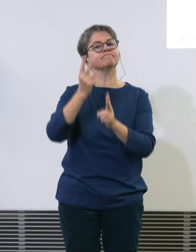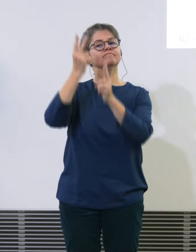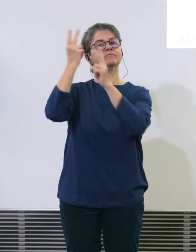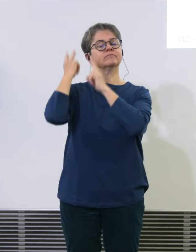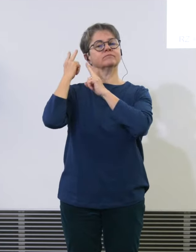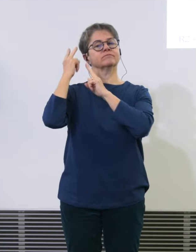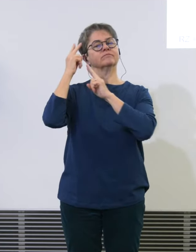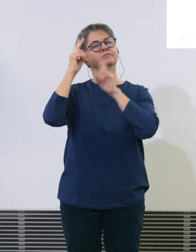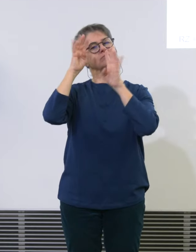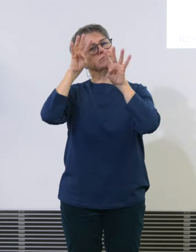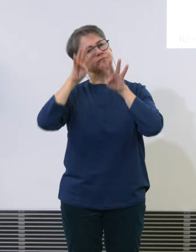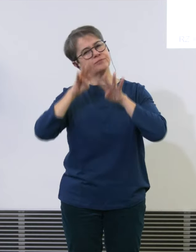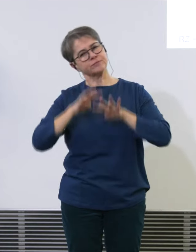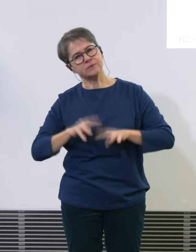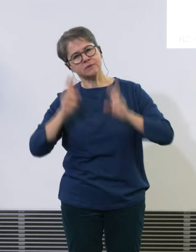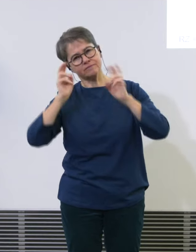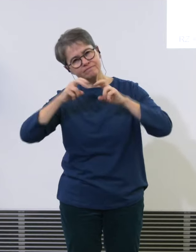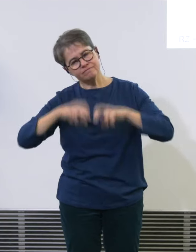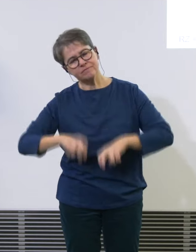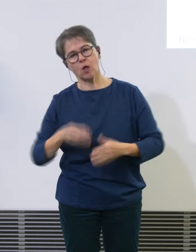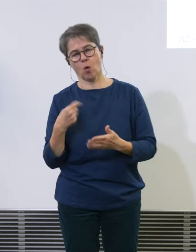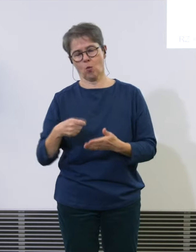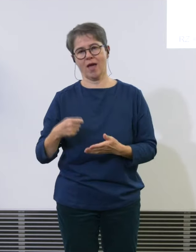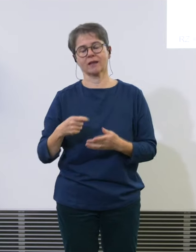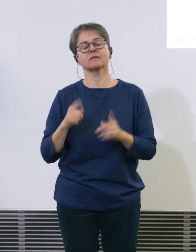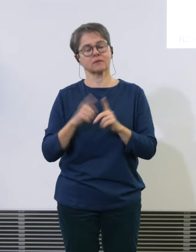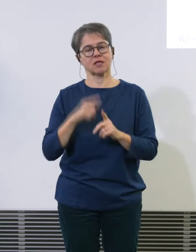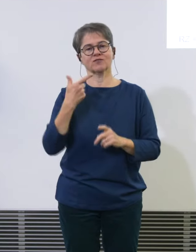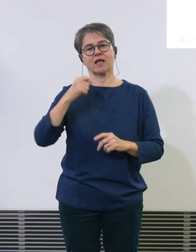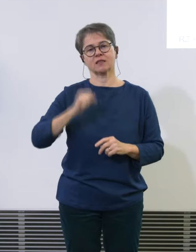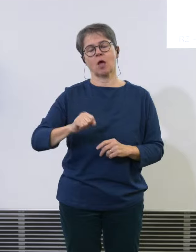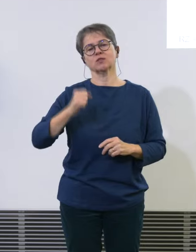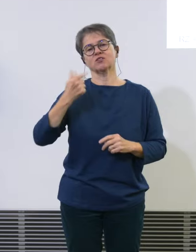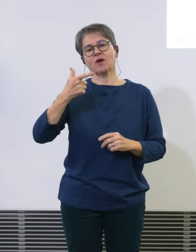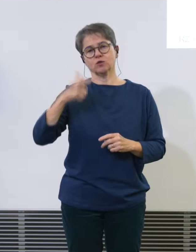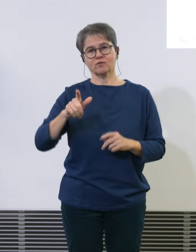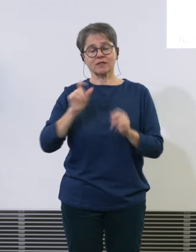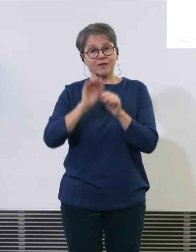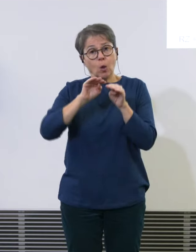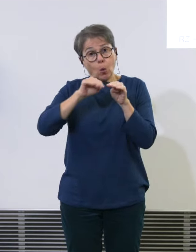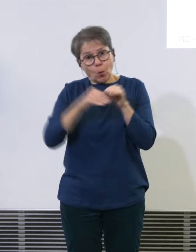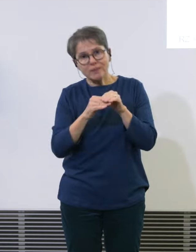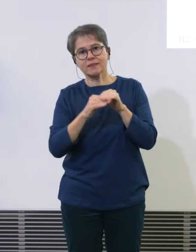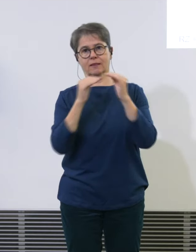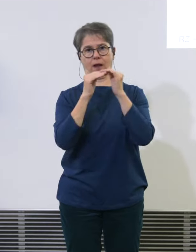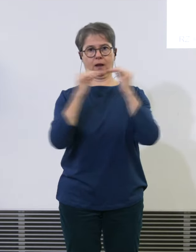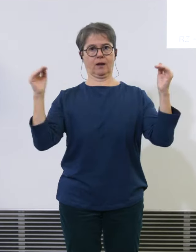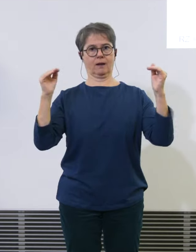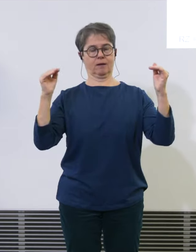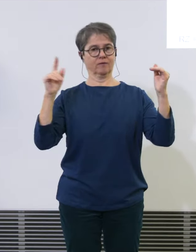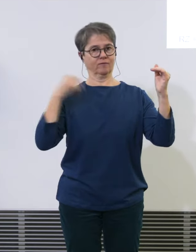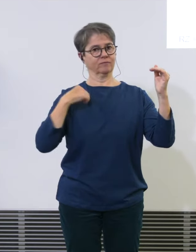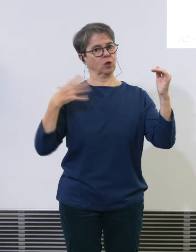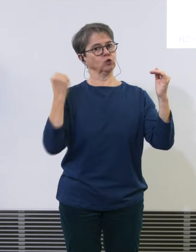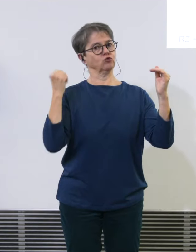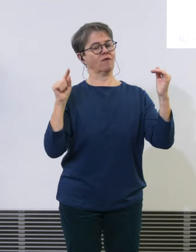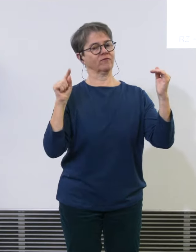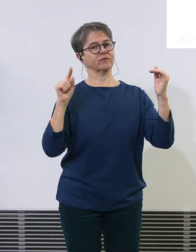unter dem Richtwert ist geblieben. Die Fluggesellschaften ersetzen ihre